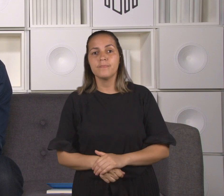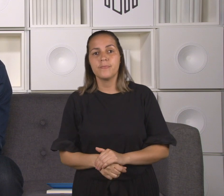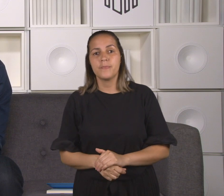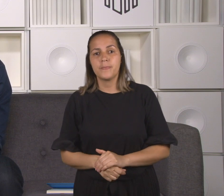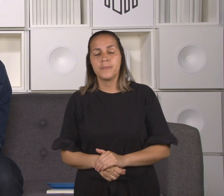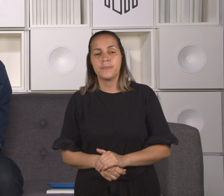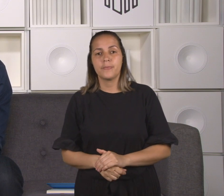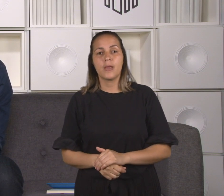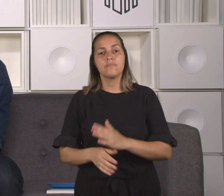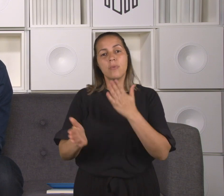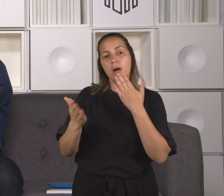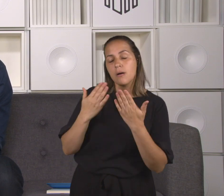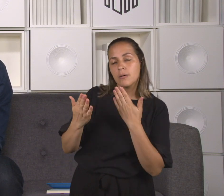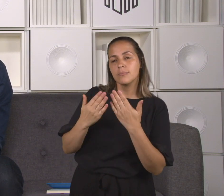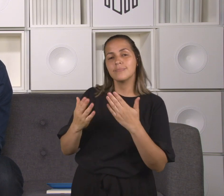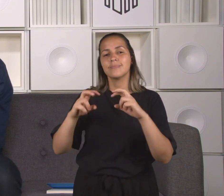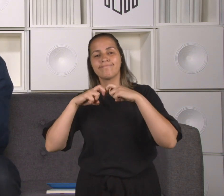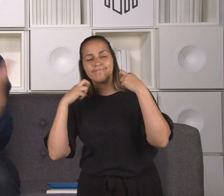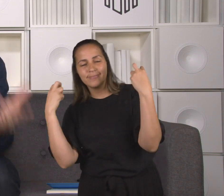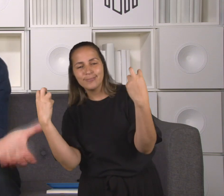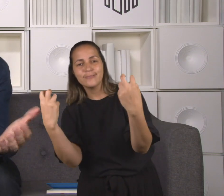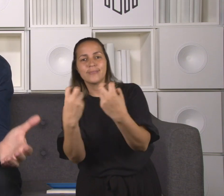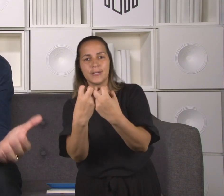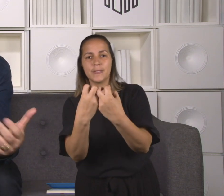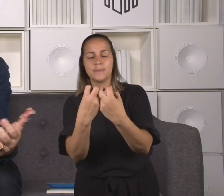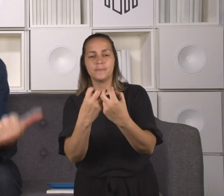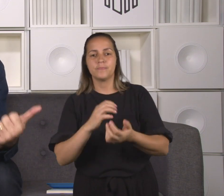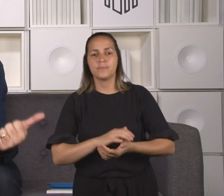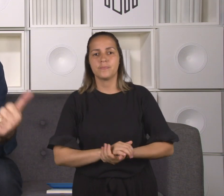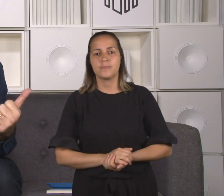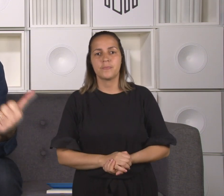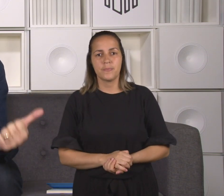é a seguinte, assim como